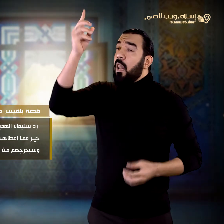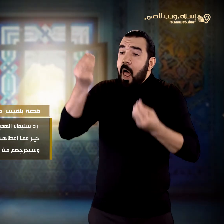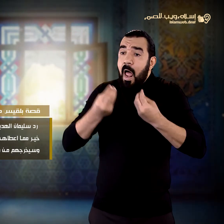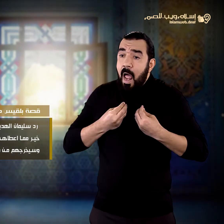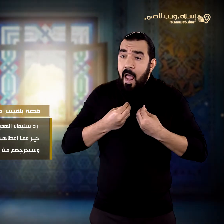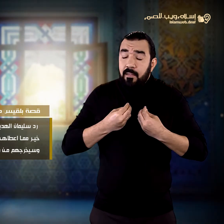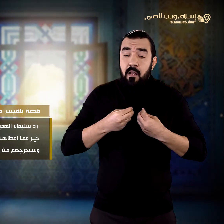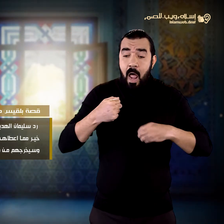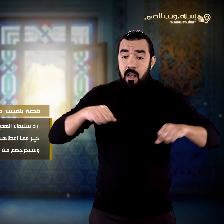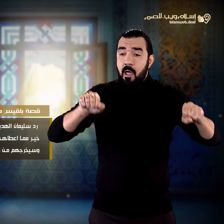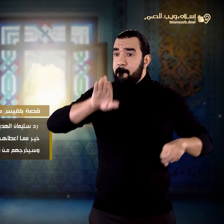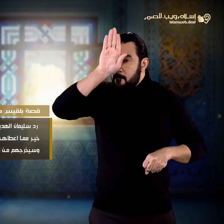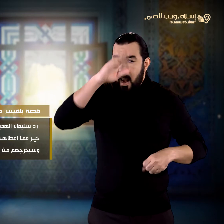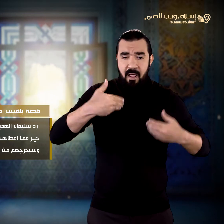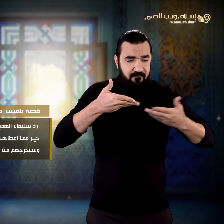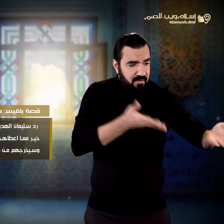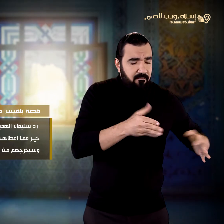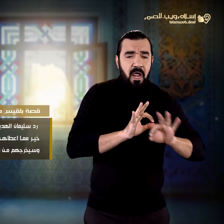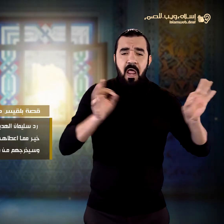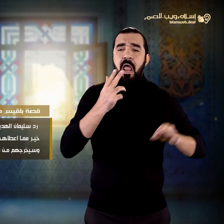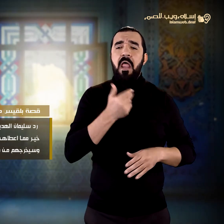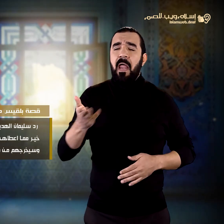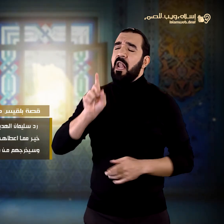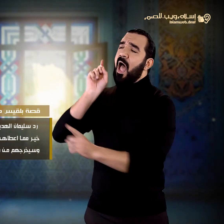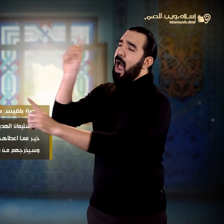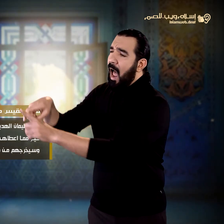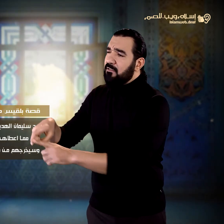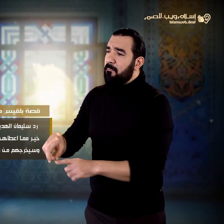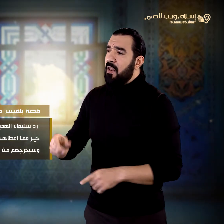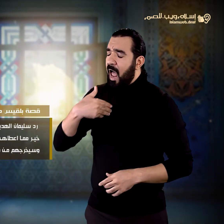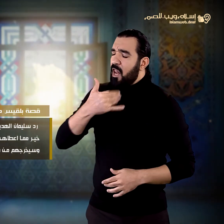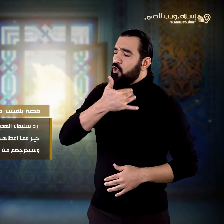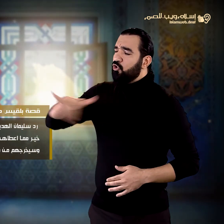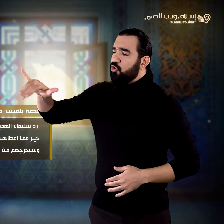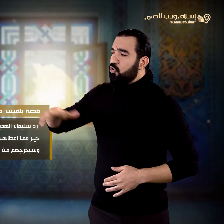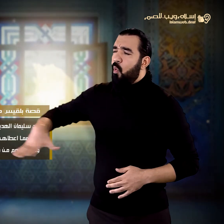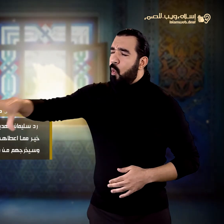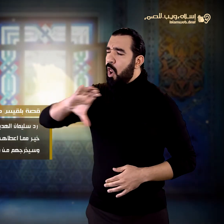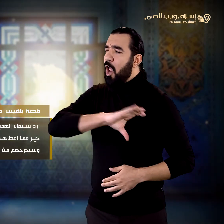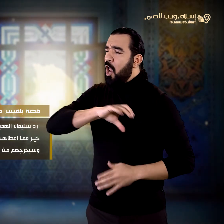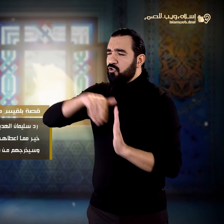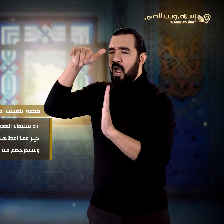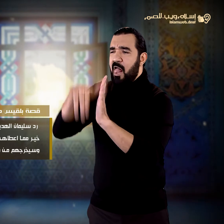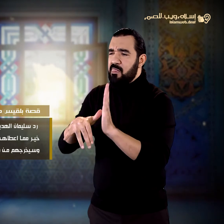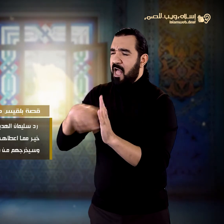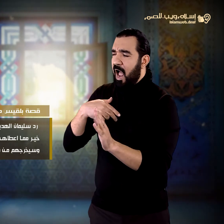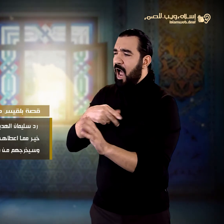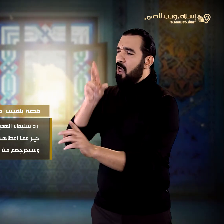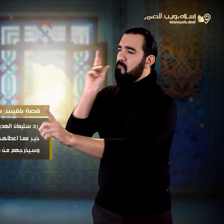أعطاهم وسيأتيهم بما لا طاقة لهم عليه من الجند وسيخرجهم من